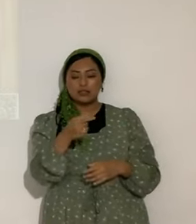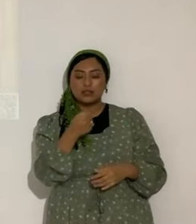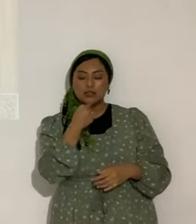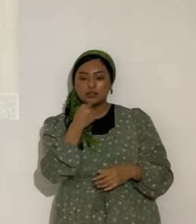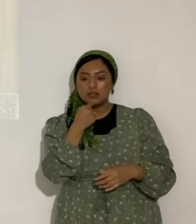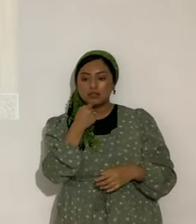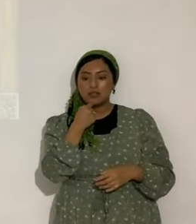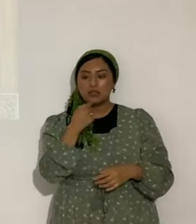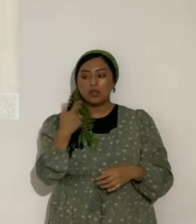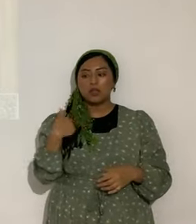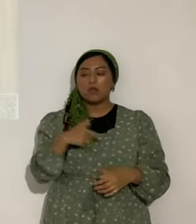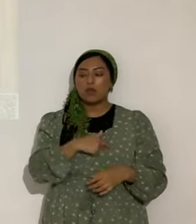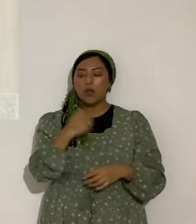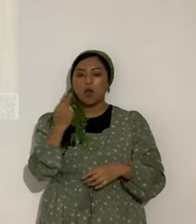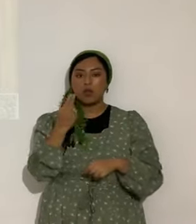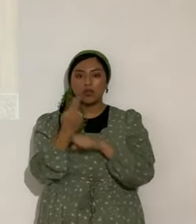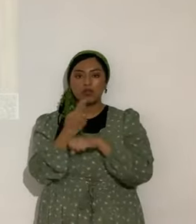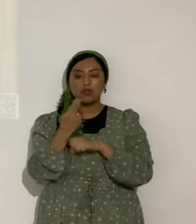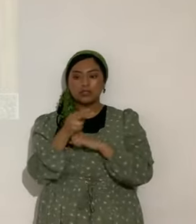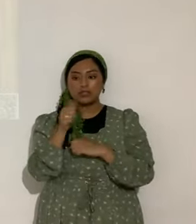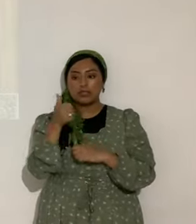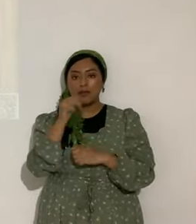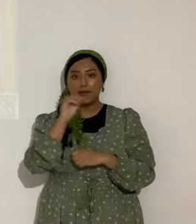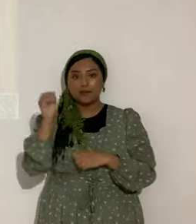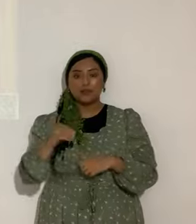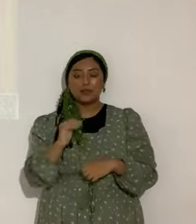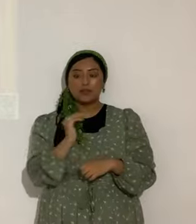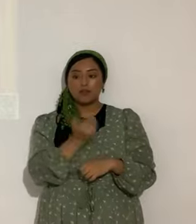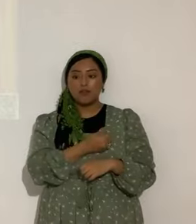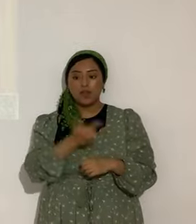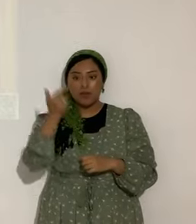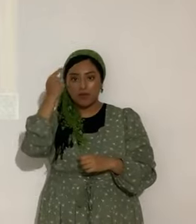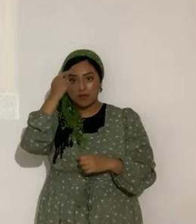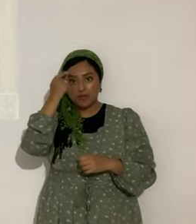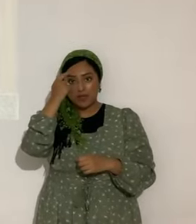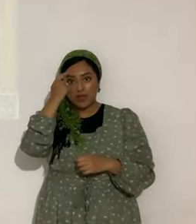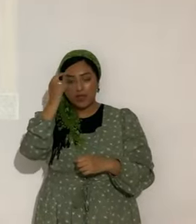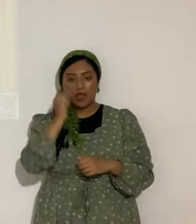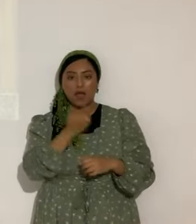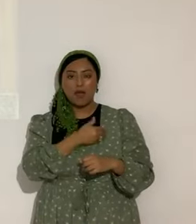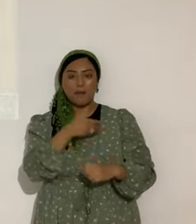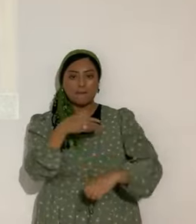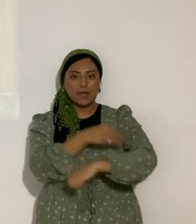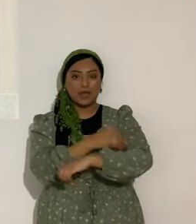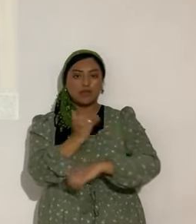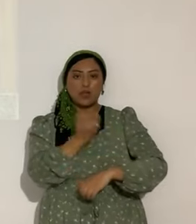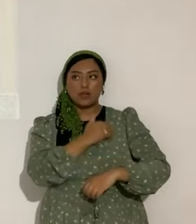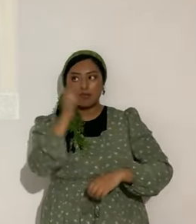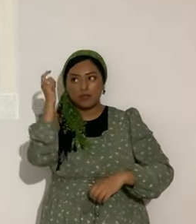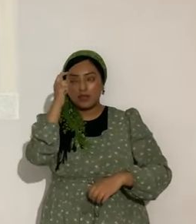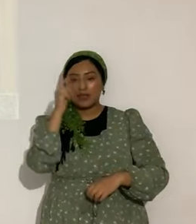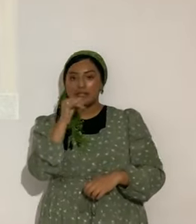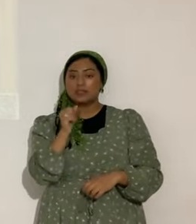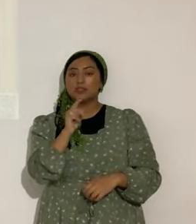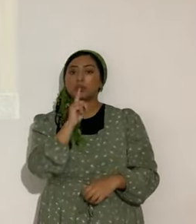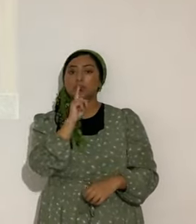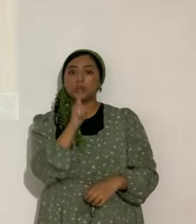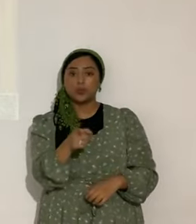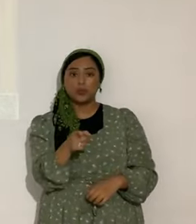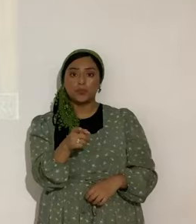Solamente hemos utilizado el 10% de nuestra mente. Nuestra potencia. nuestra inteligencia. Es cierto. Ahí sí